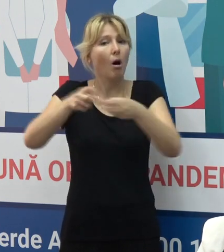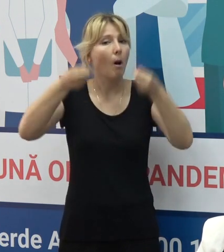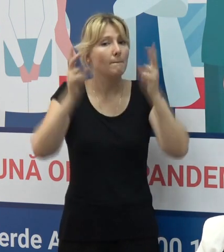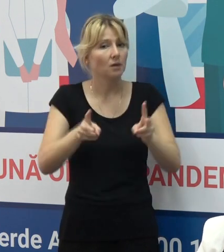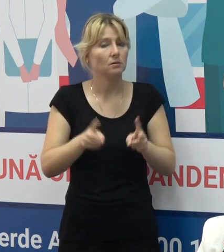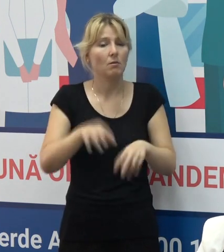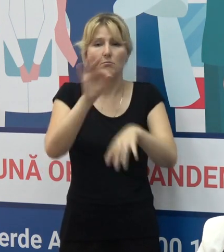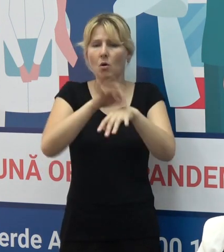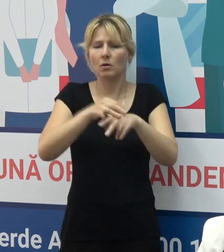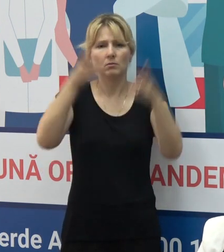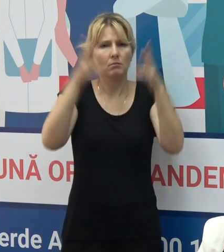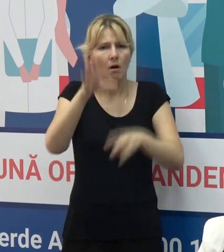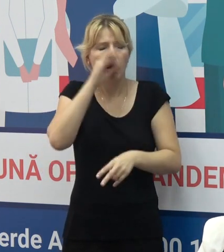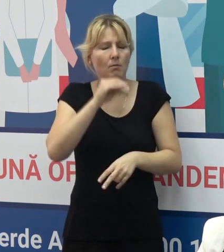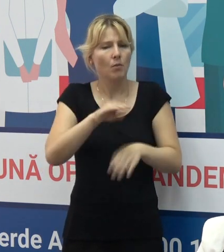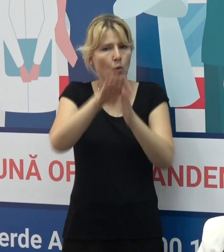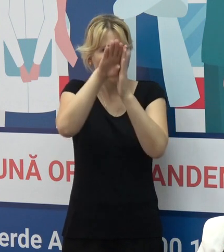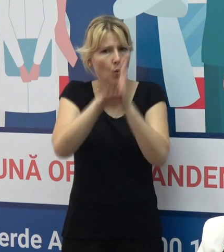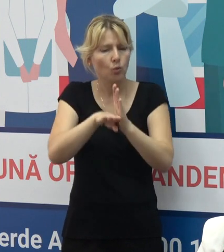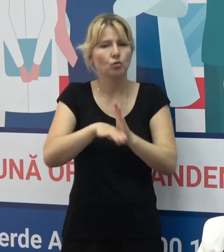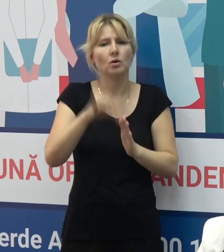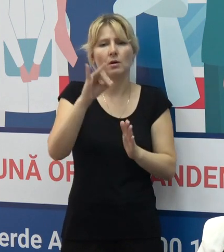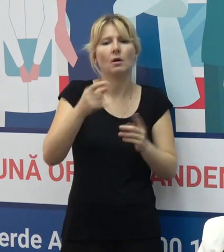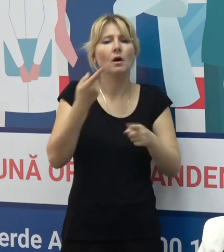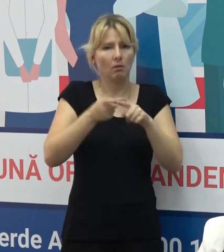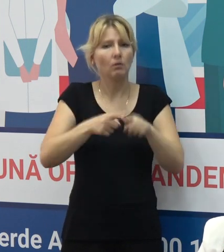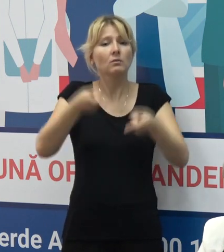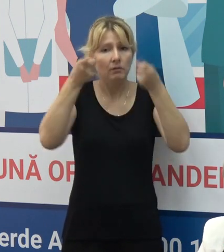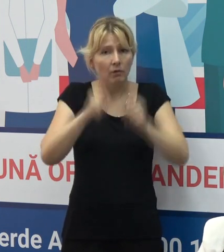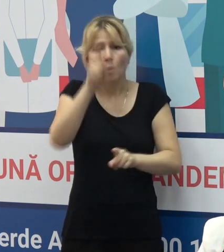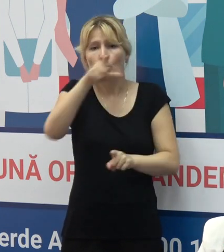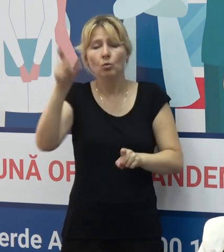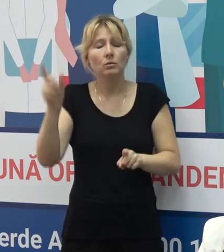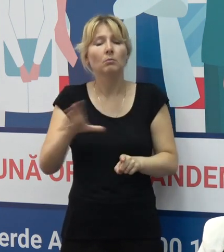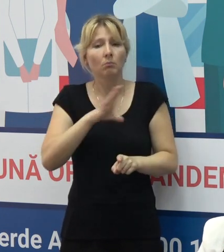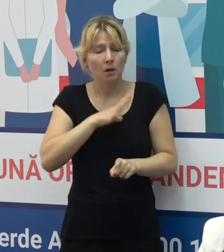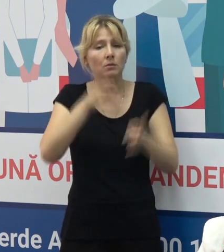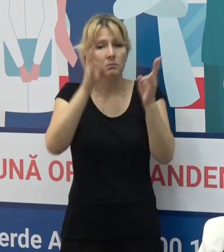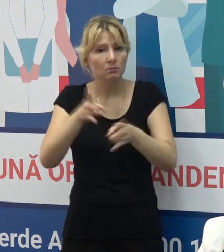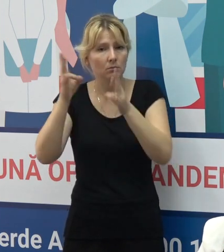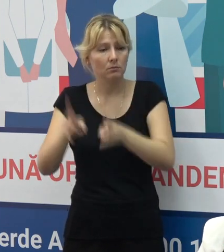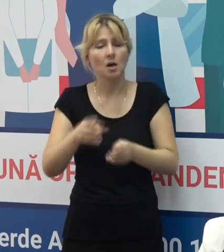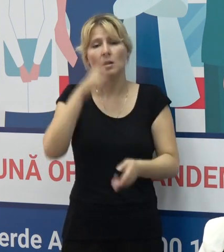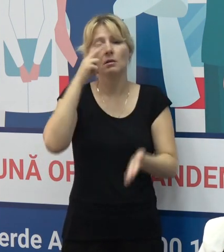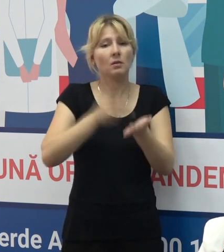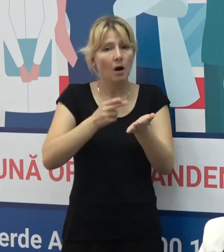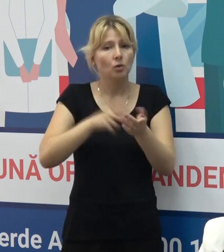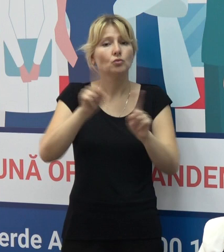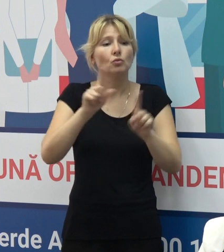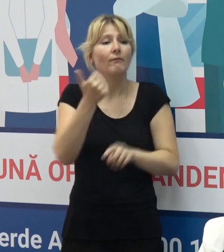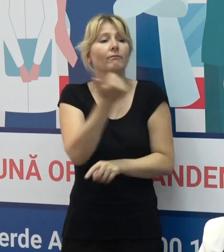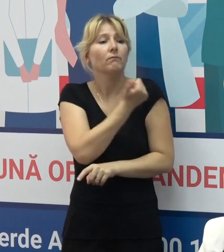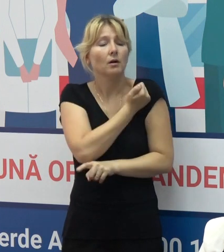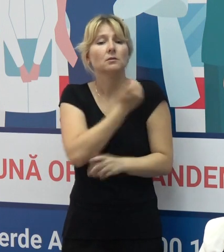severă, s-au adeverit în viața reală. La fel s-a demonstrat că vaccinurile care